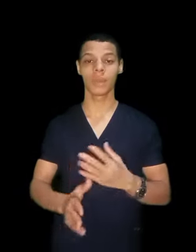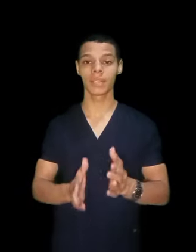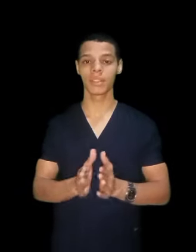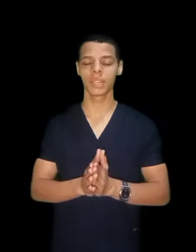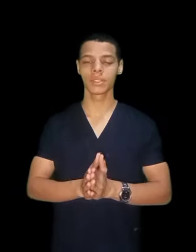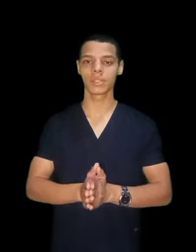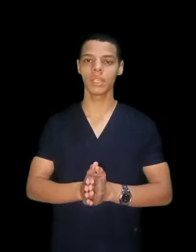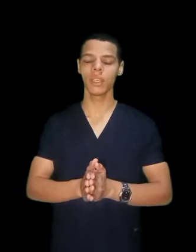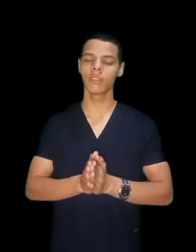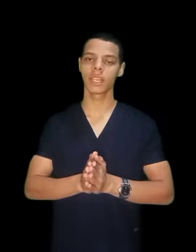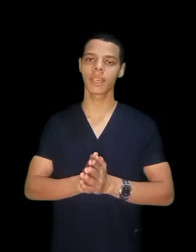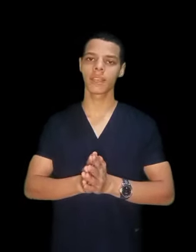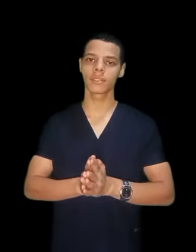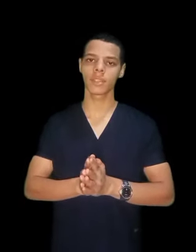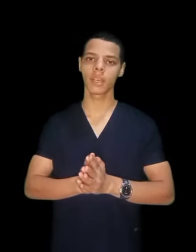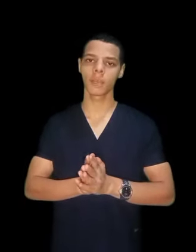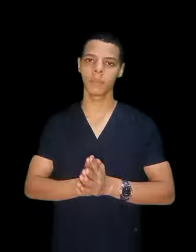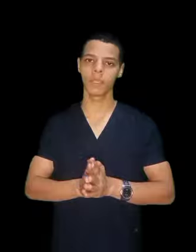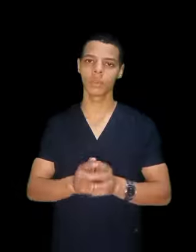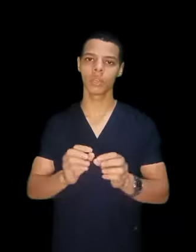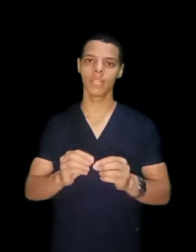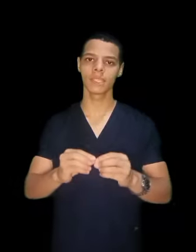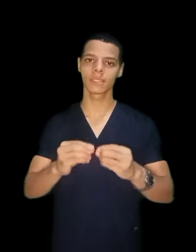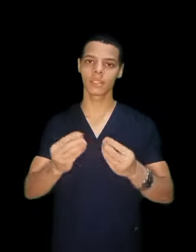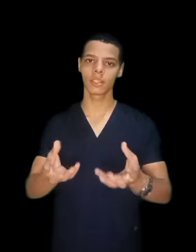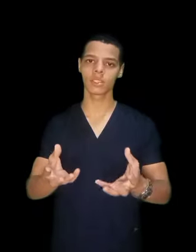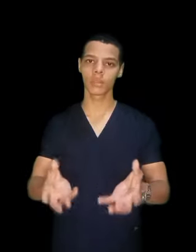والمعهد الفني الصحي فانا انصحك بكلية التمريد